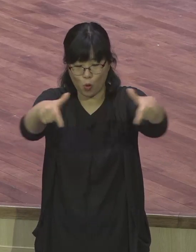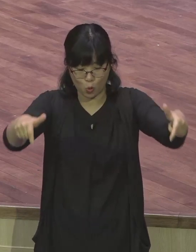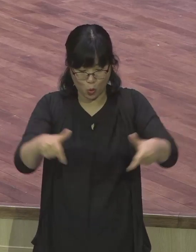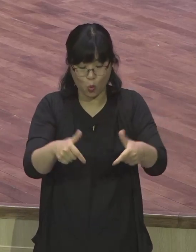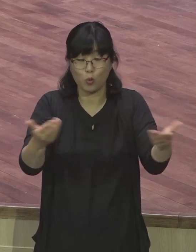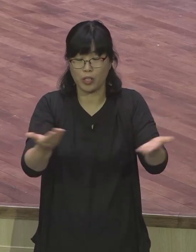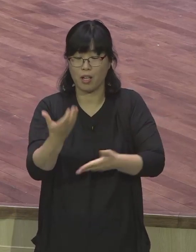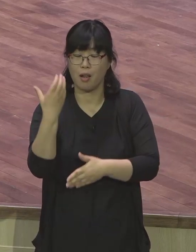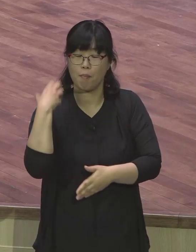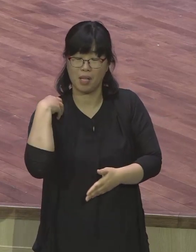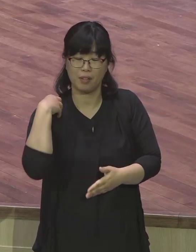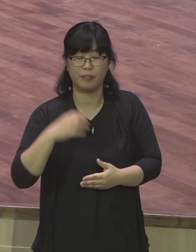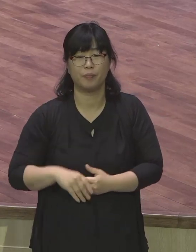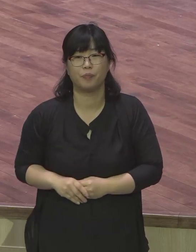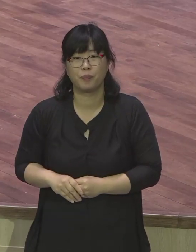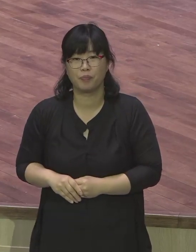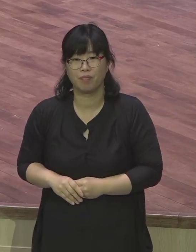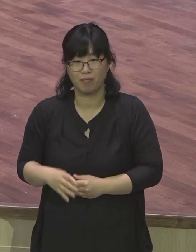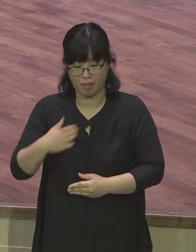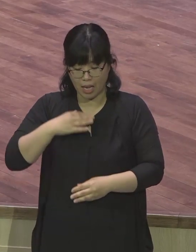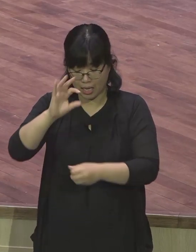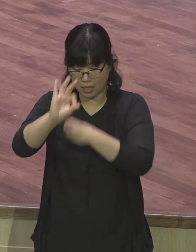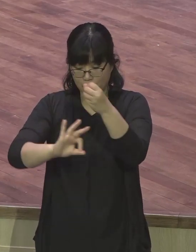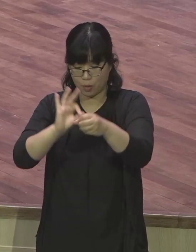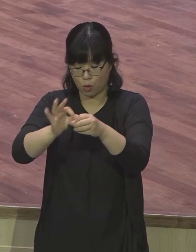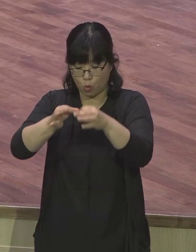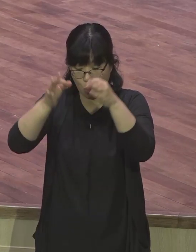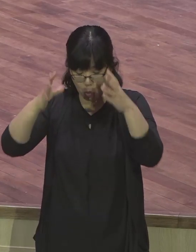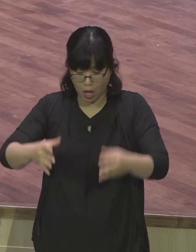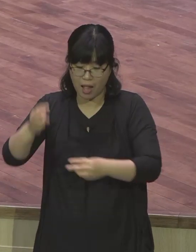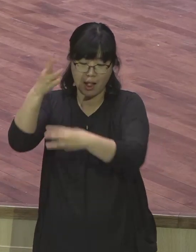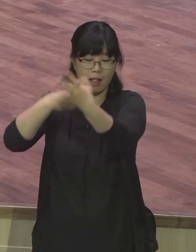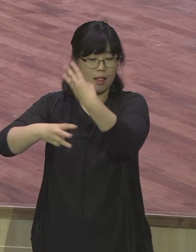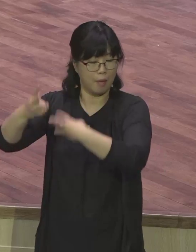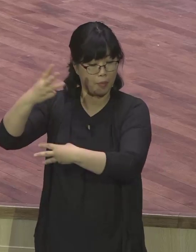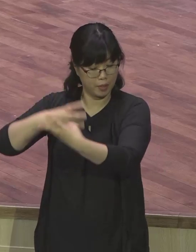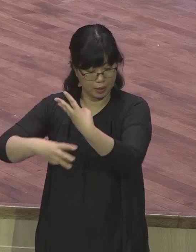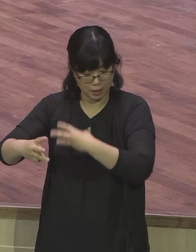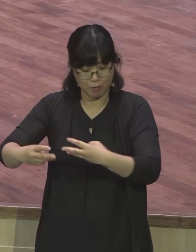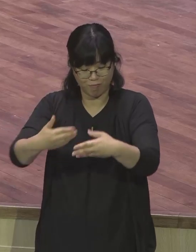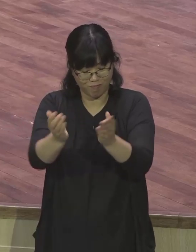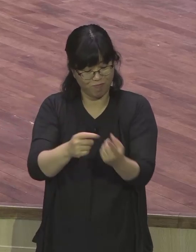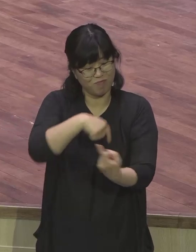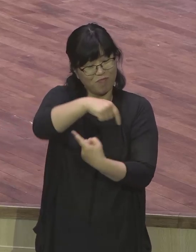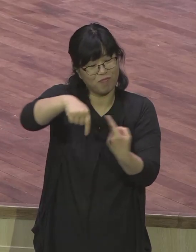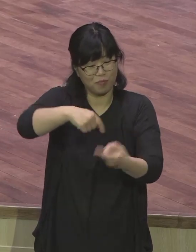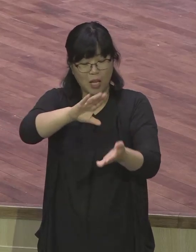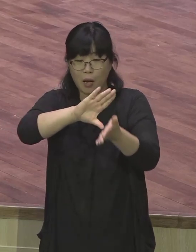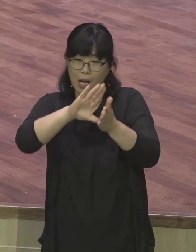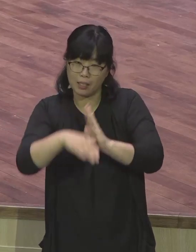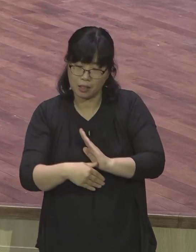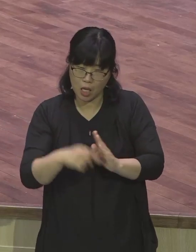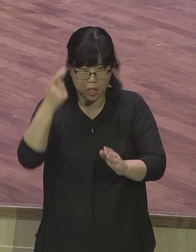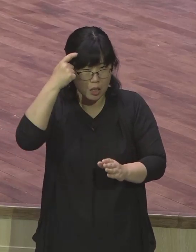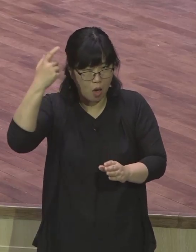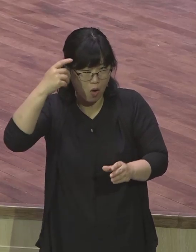그 부서에 있는 영적인 흐름을 바꾸는 응답을 받게 되었습니다 그래서 이제는 교구 속에서